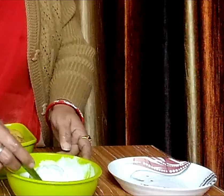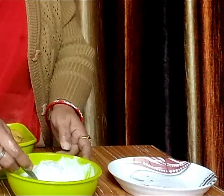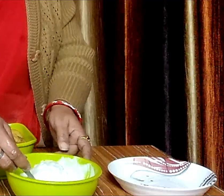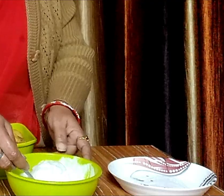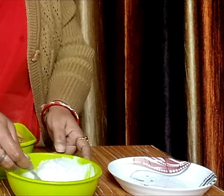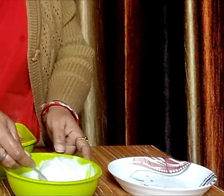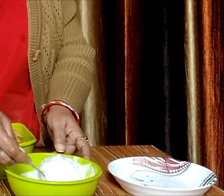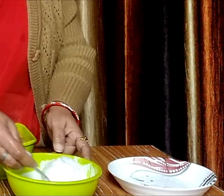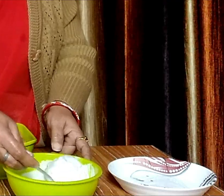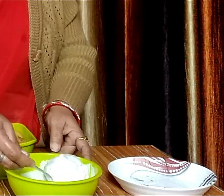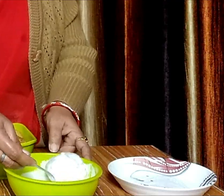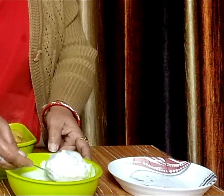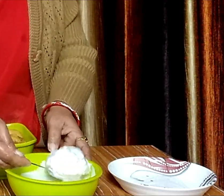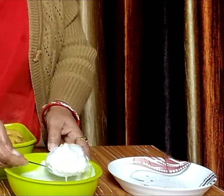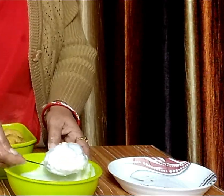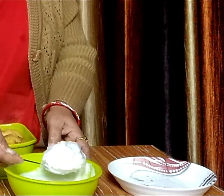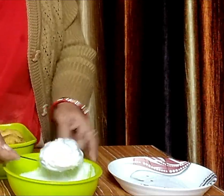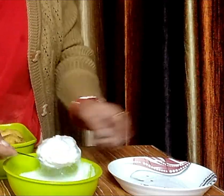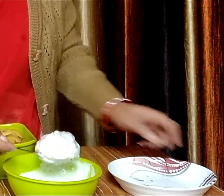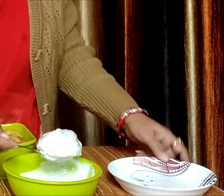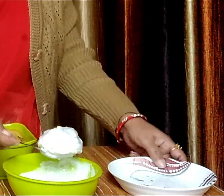धाई में डिप करके प्लेट में निकाल लेंगे